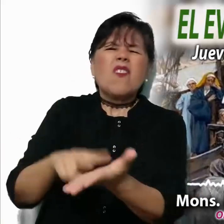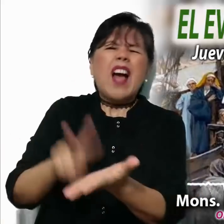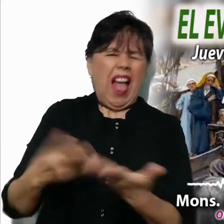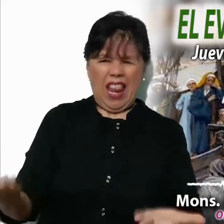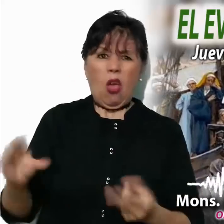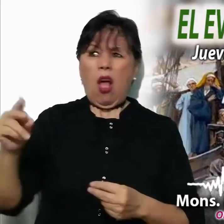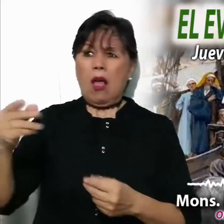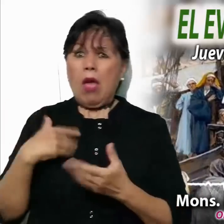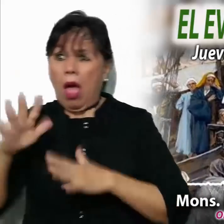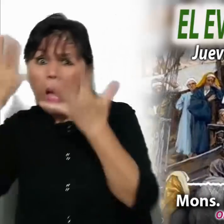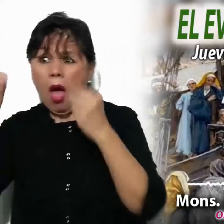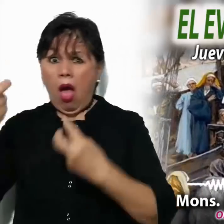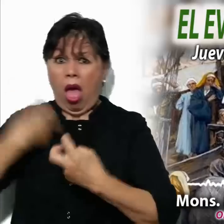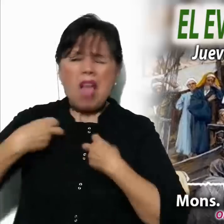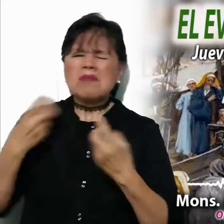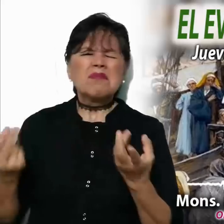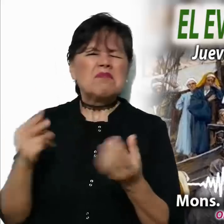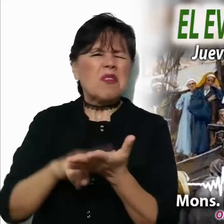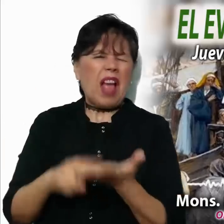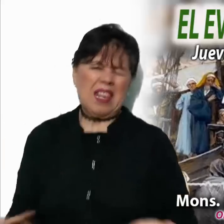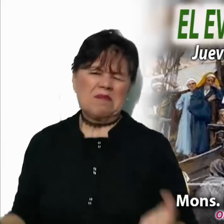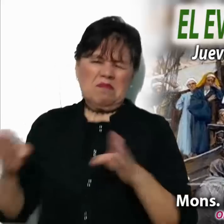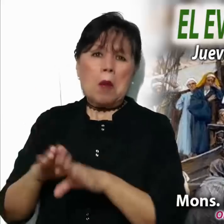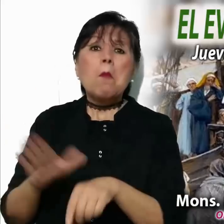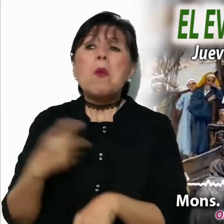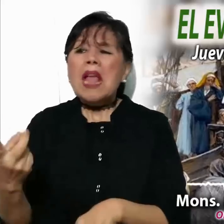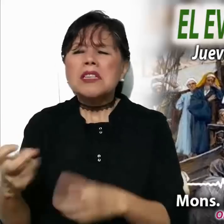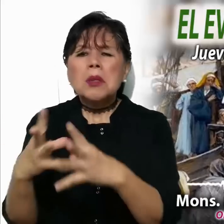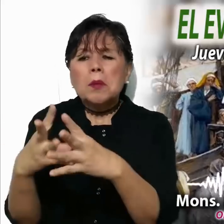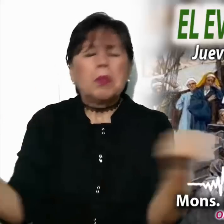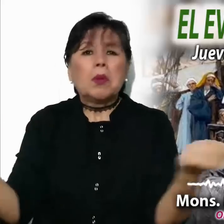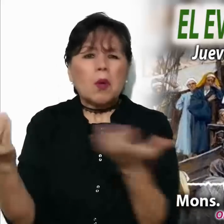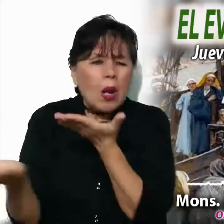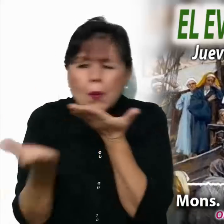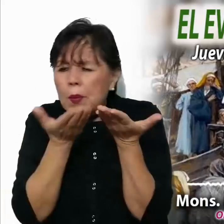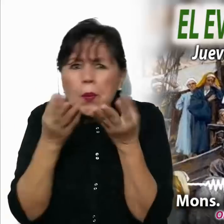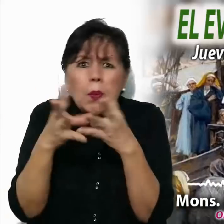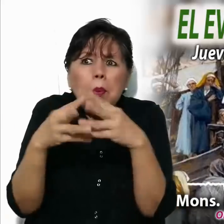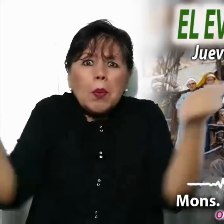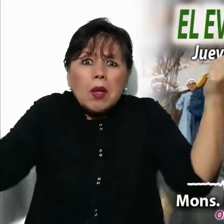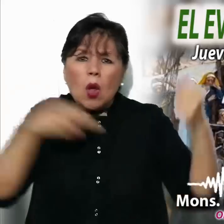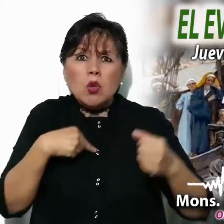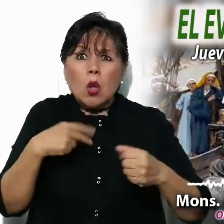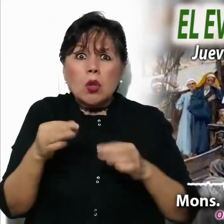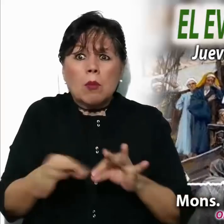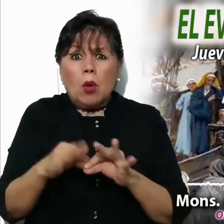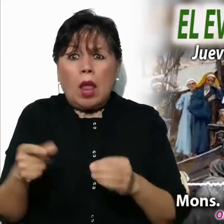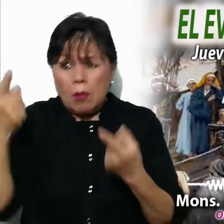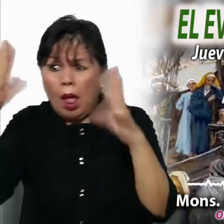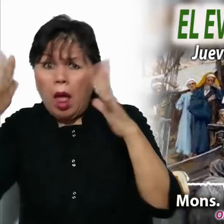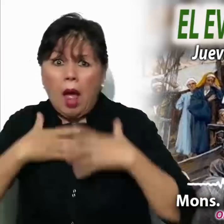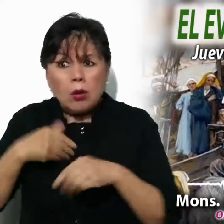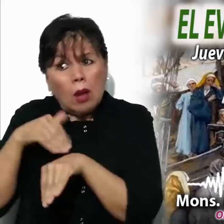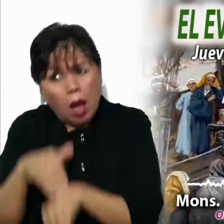o a las críticas. Son pasajeras y nuestra actuación no debe depender de